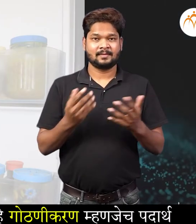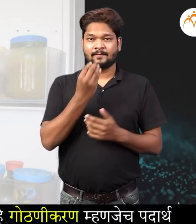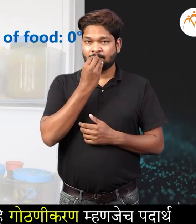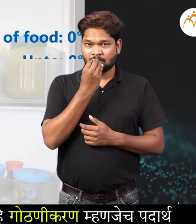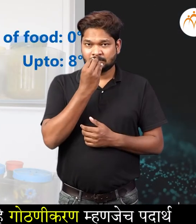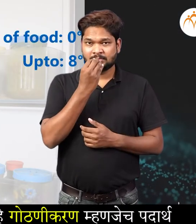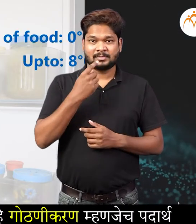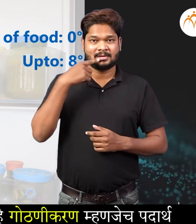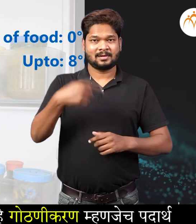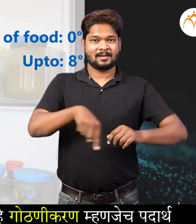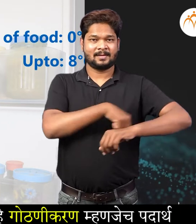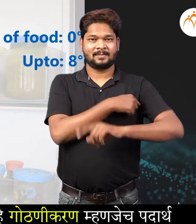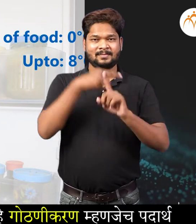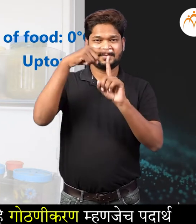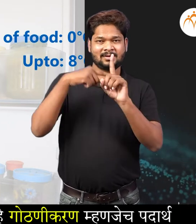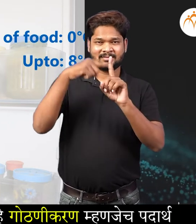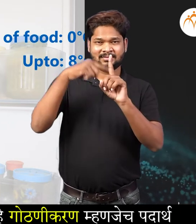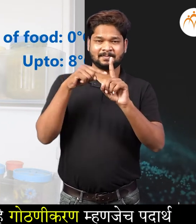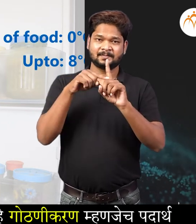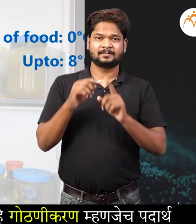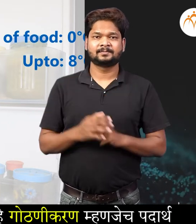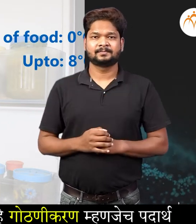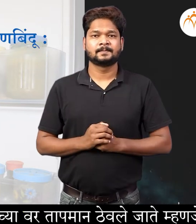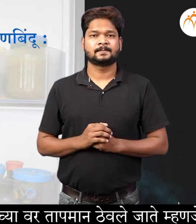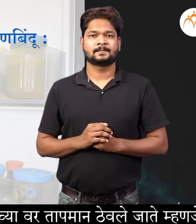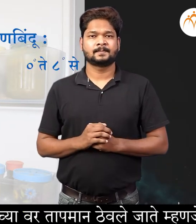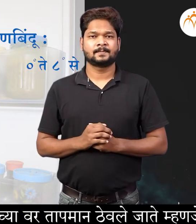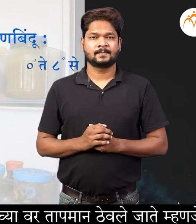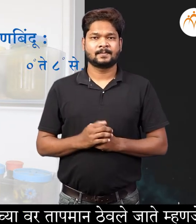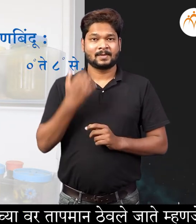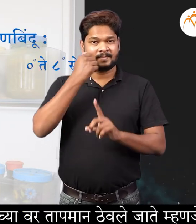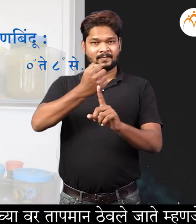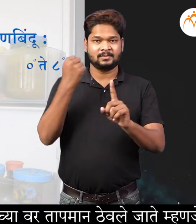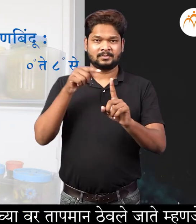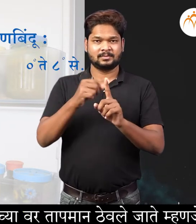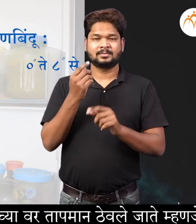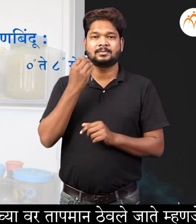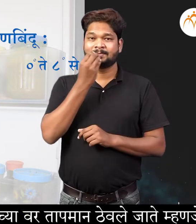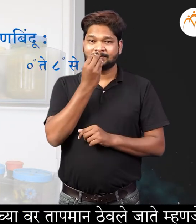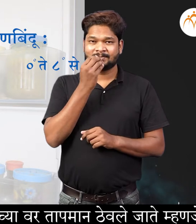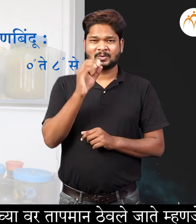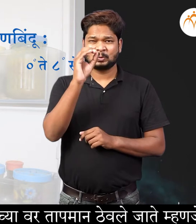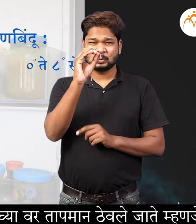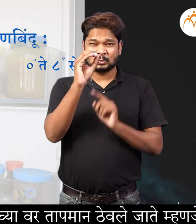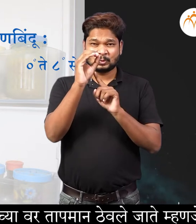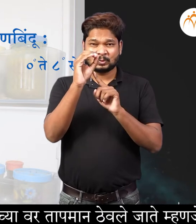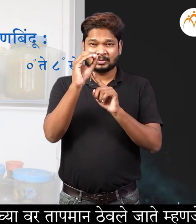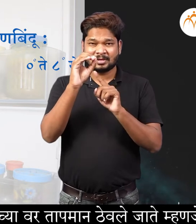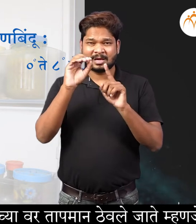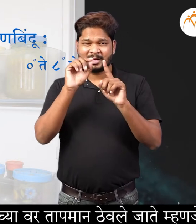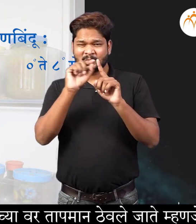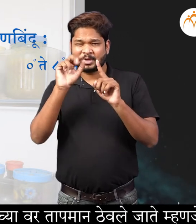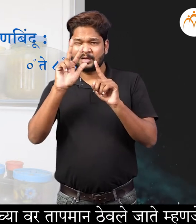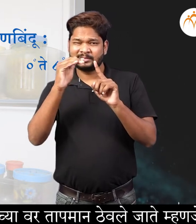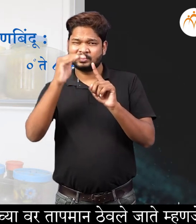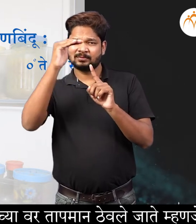मांजे इस पदार्थ कमी तापमाना लठेवने गोठनी करणा मदे अन्नाचा गोठन बिंदुचा वर तापमान ठेवले